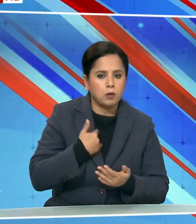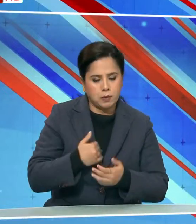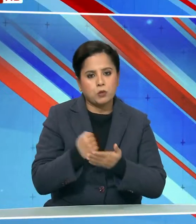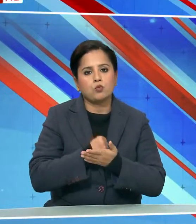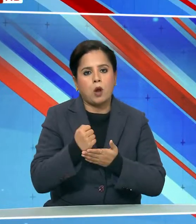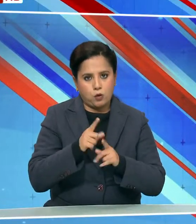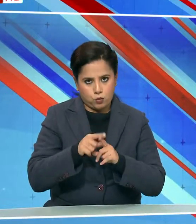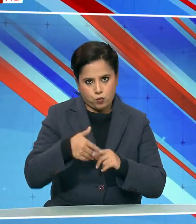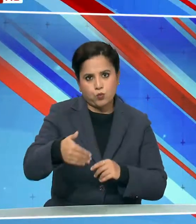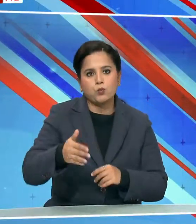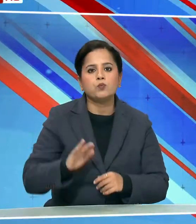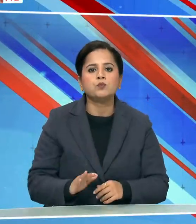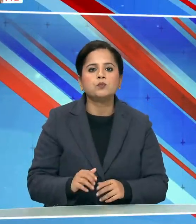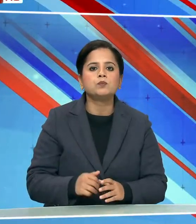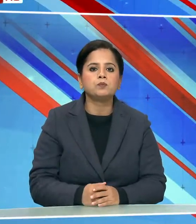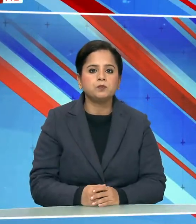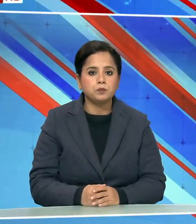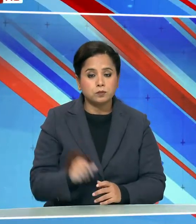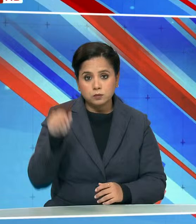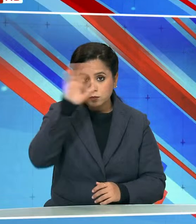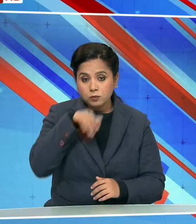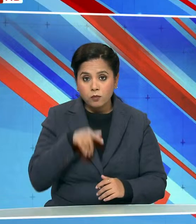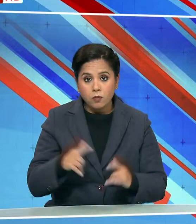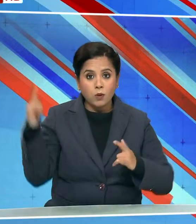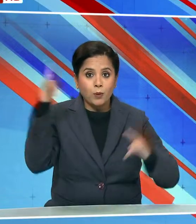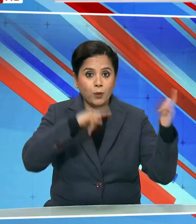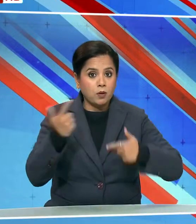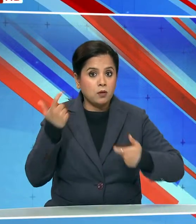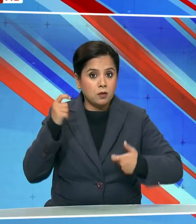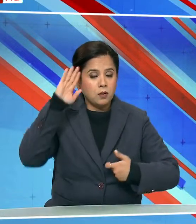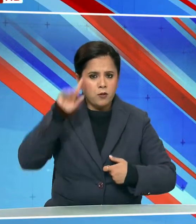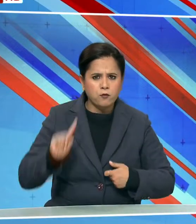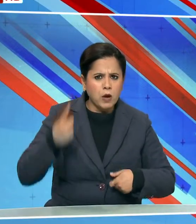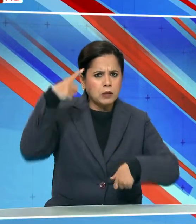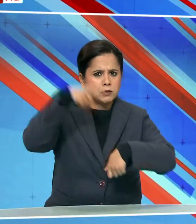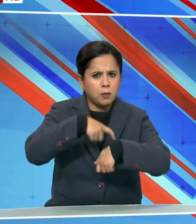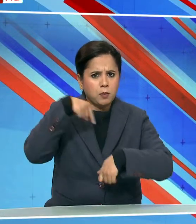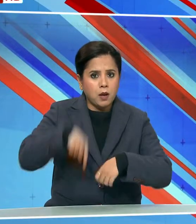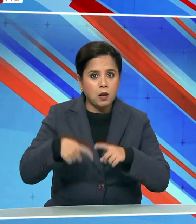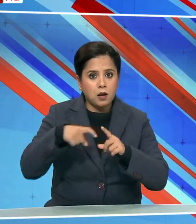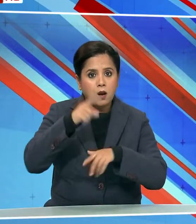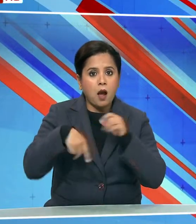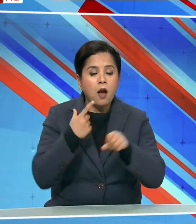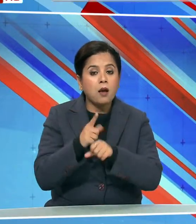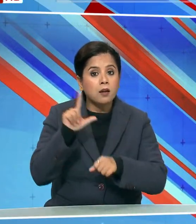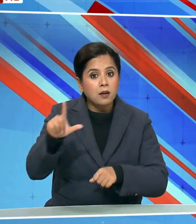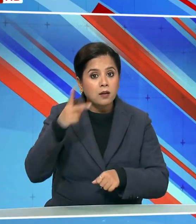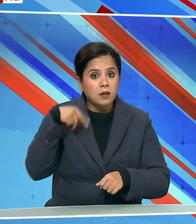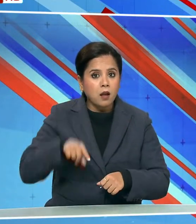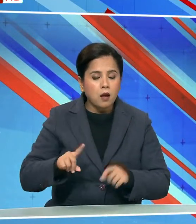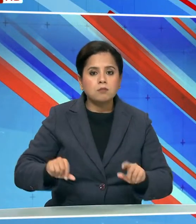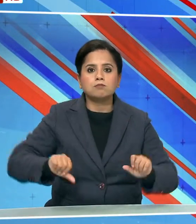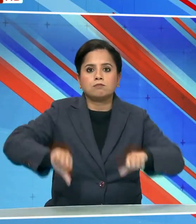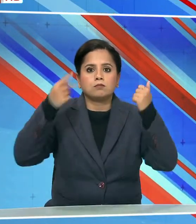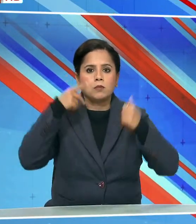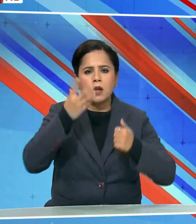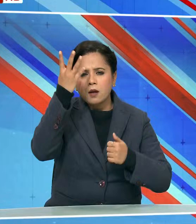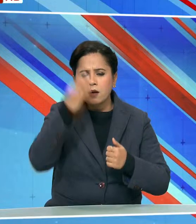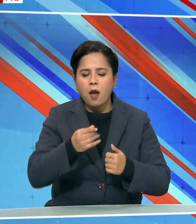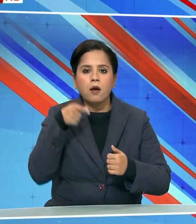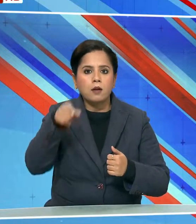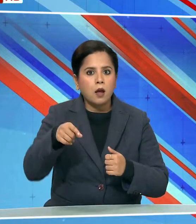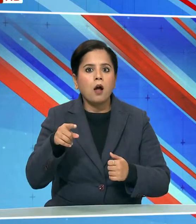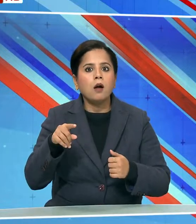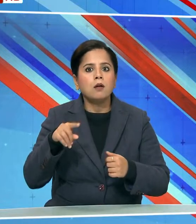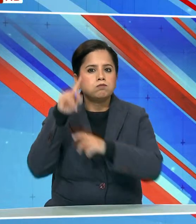करने वाला हूँ भारती वायुसेना ने पहली बार कारगिल एर स्ट्रिप पर सफलता पूर्वक नाइट लैंडिंग की